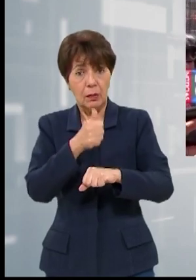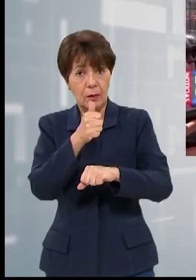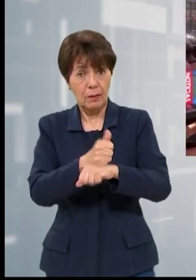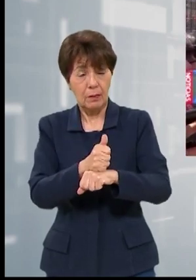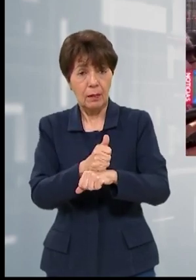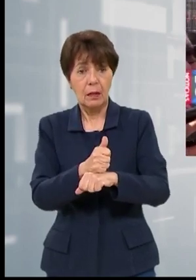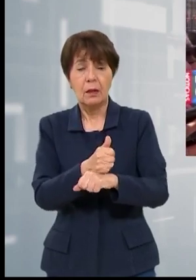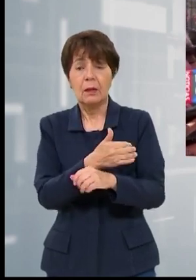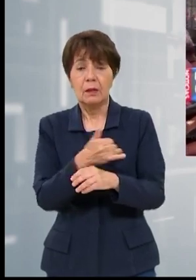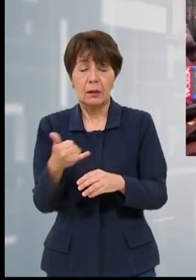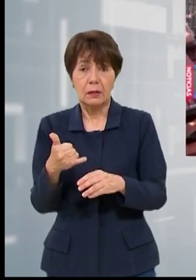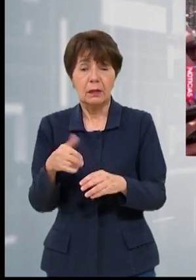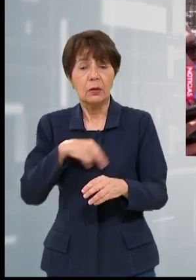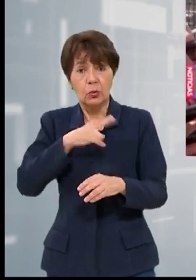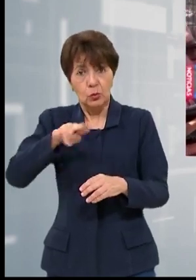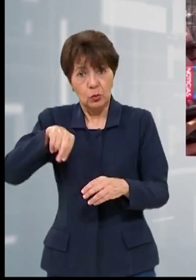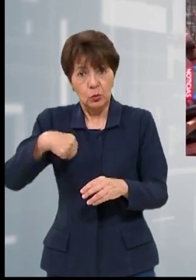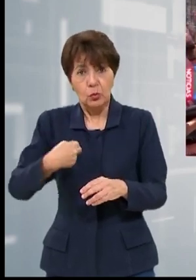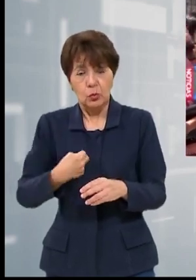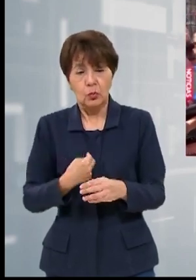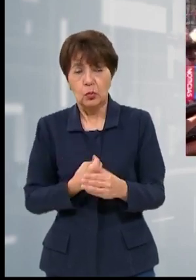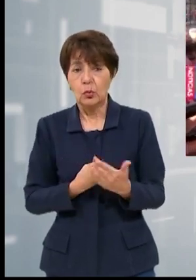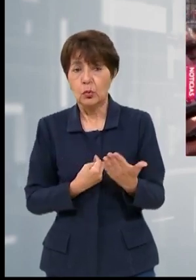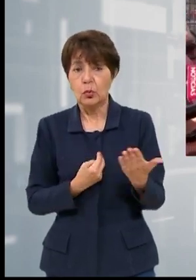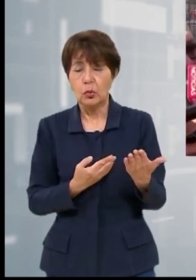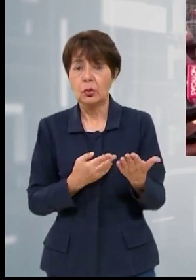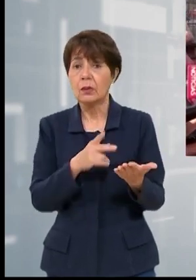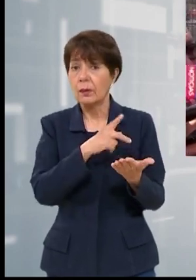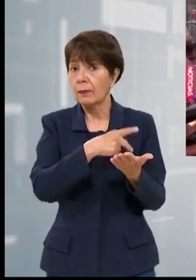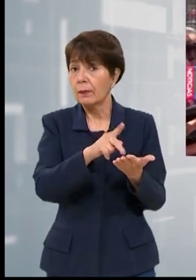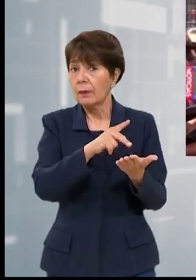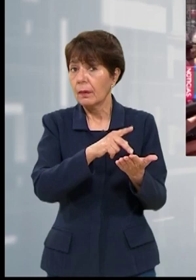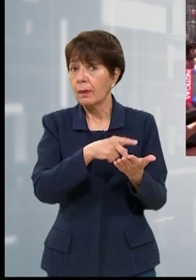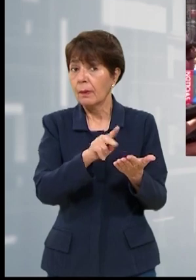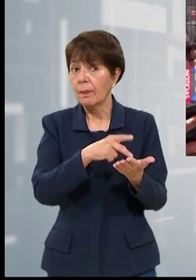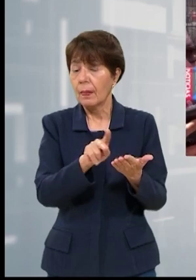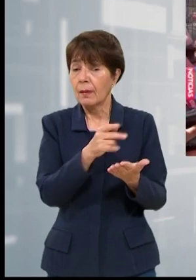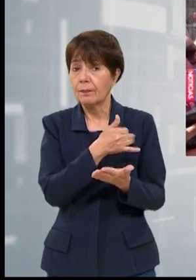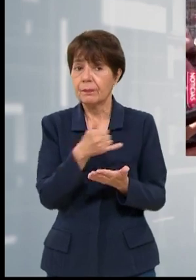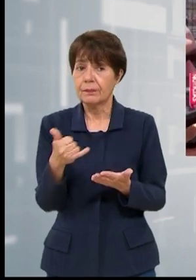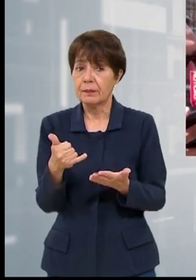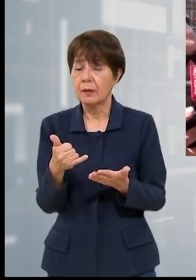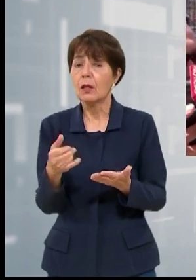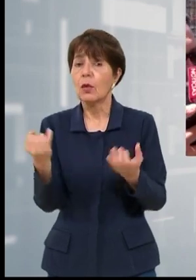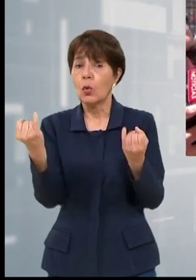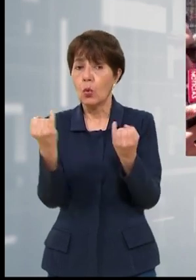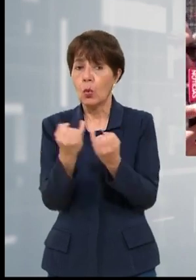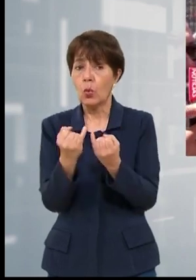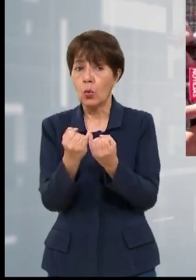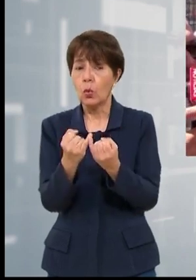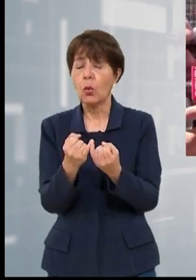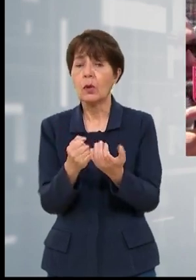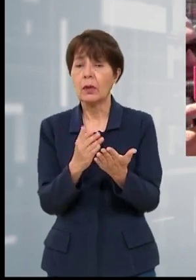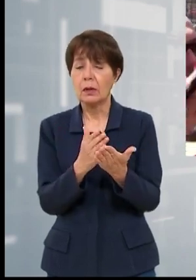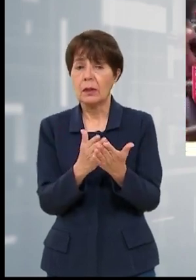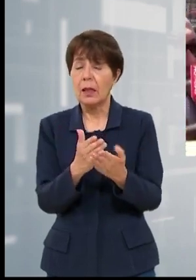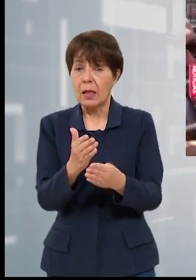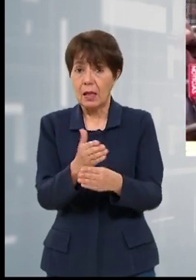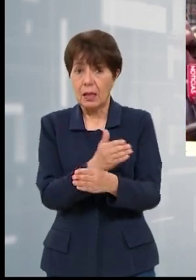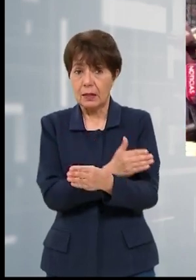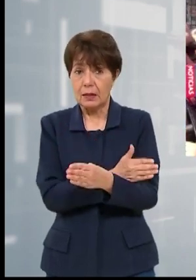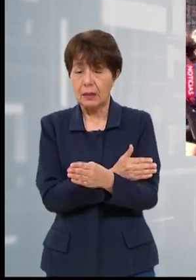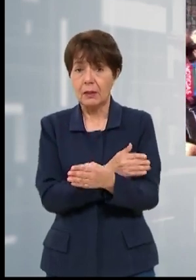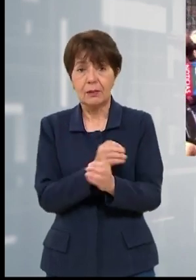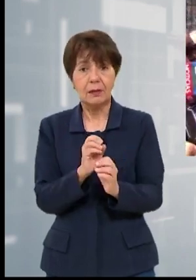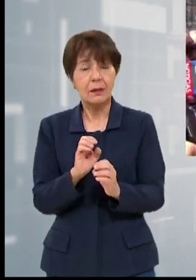éxito que es el que se está pagando y además en la precalificación de las